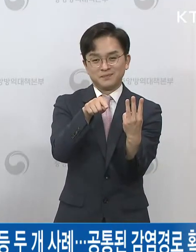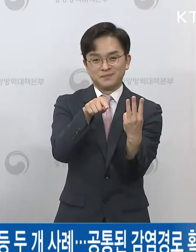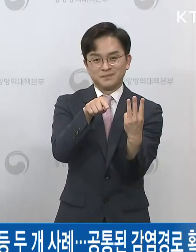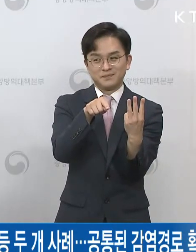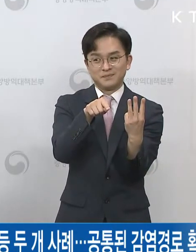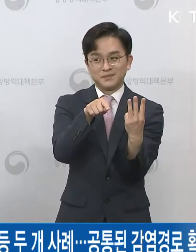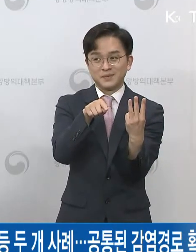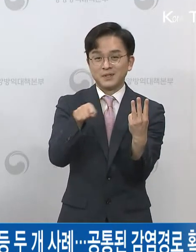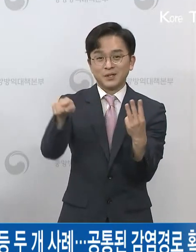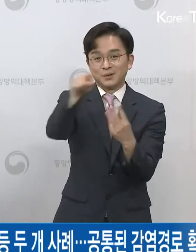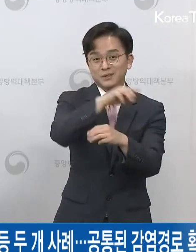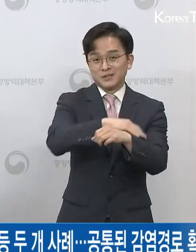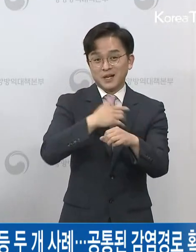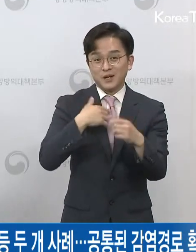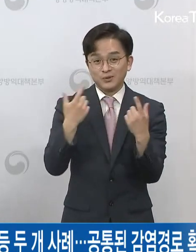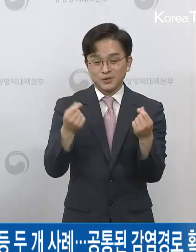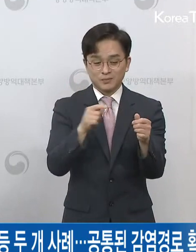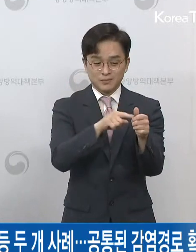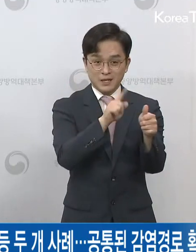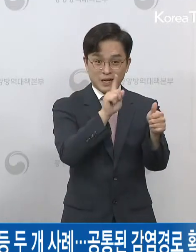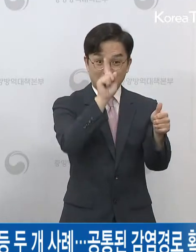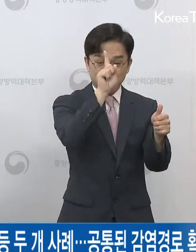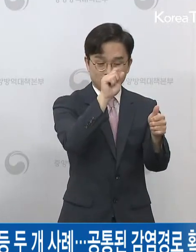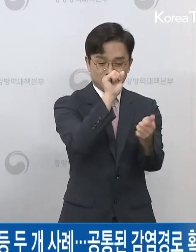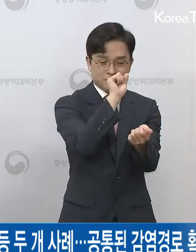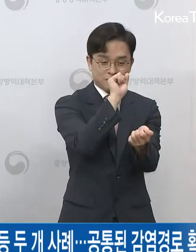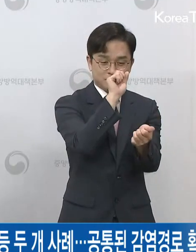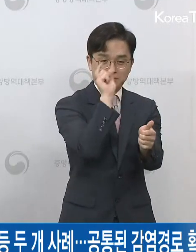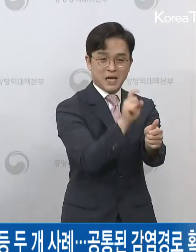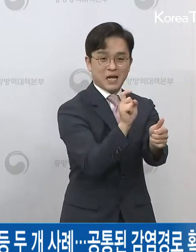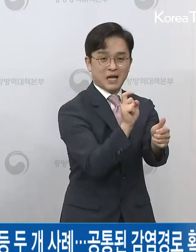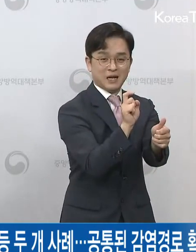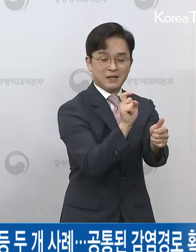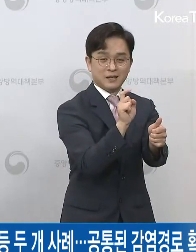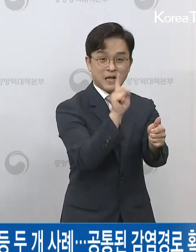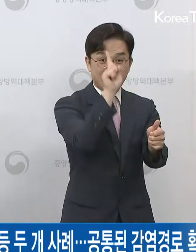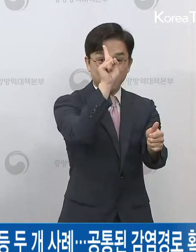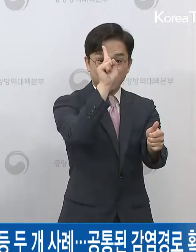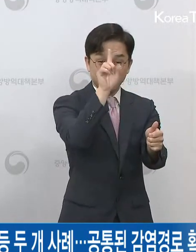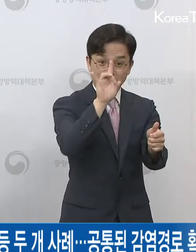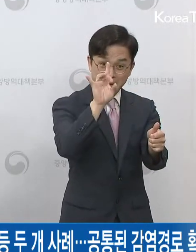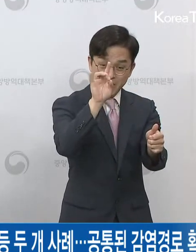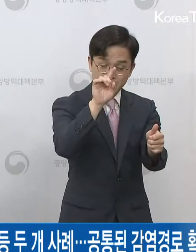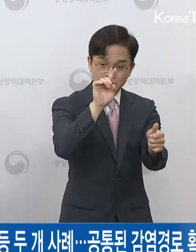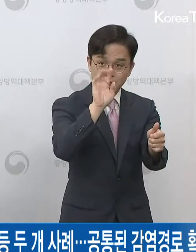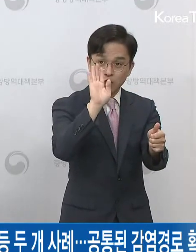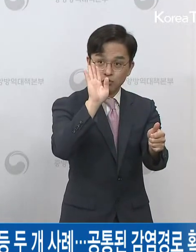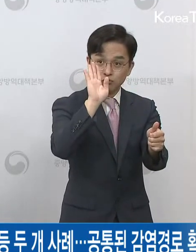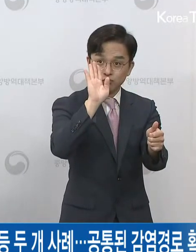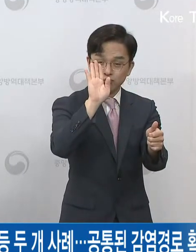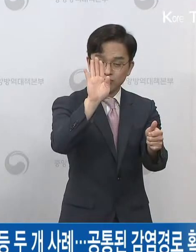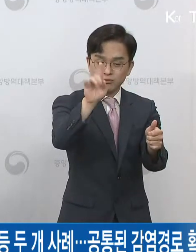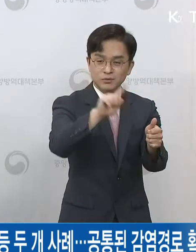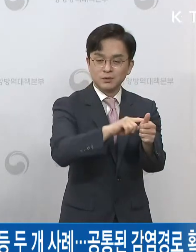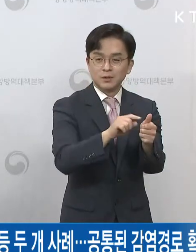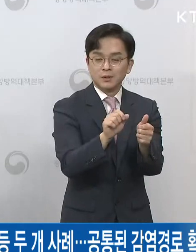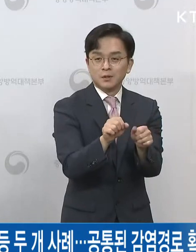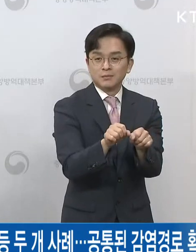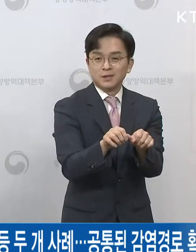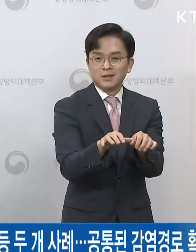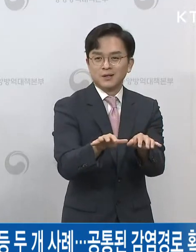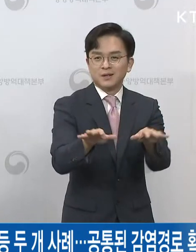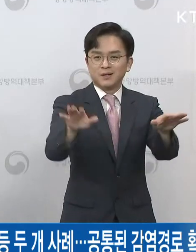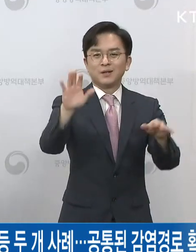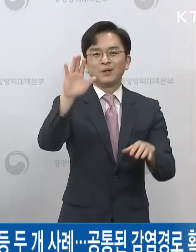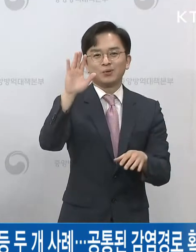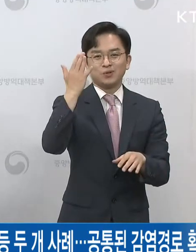번의 반복 노출을 통해서 산발적으로 모임 회사 안에서는 전파가 된 걸로 보고 있고